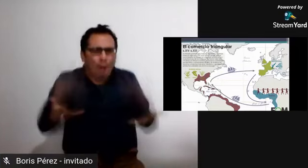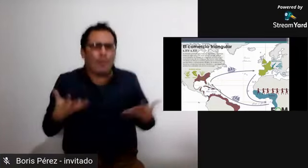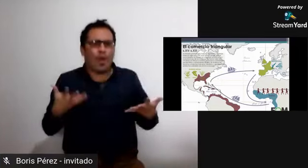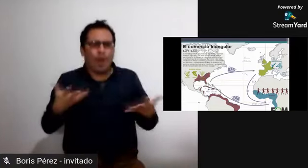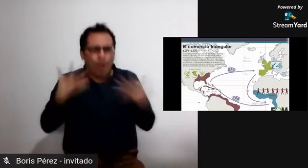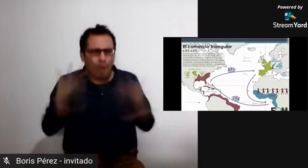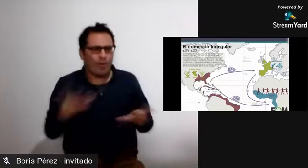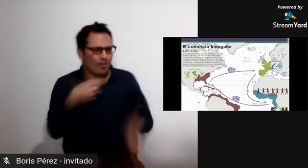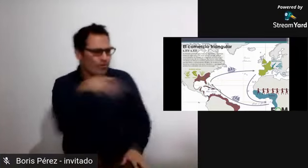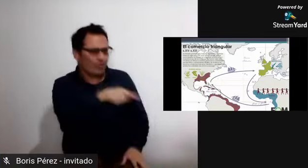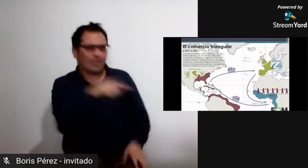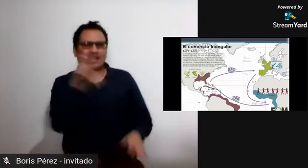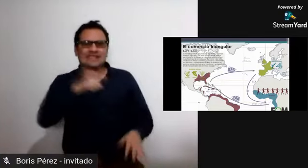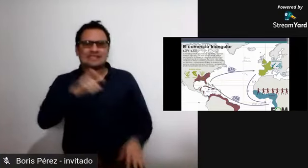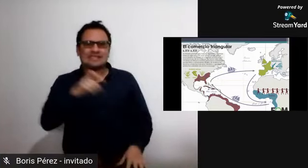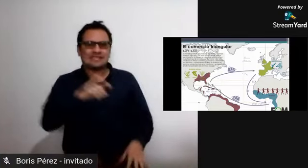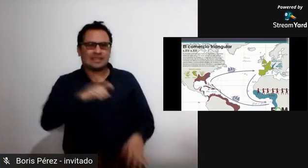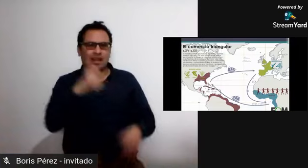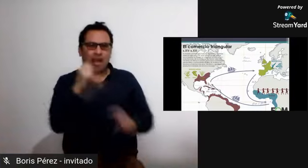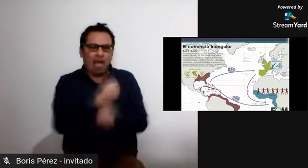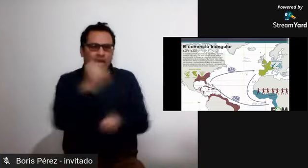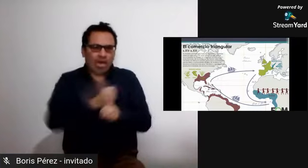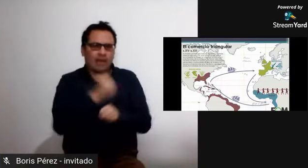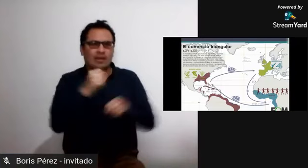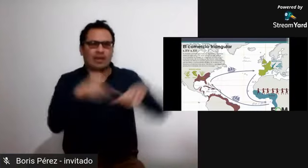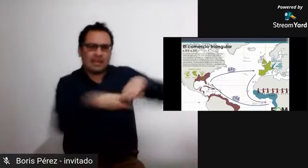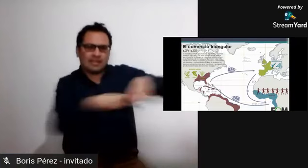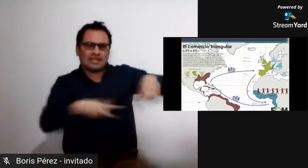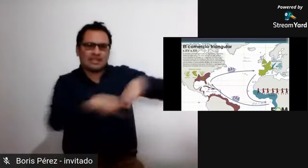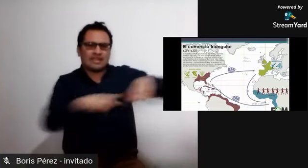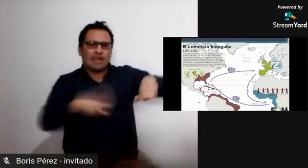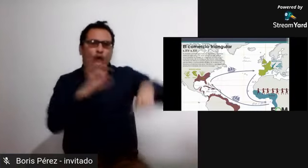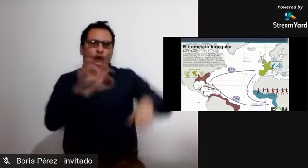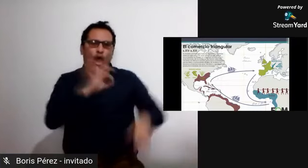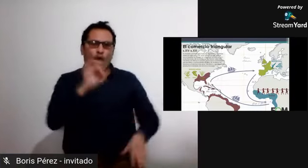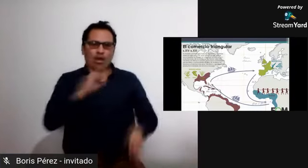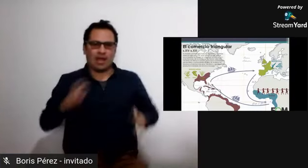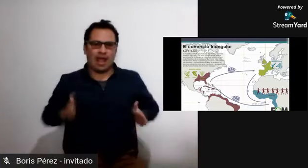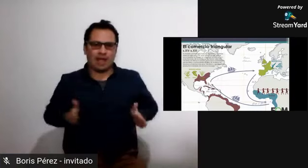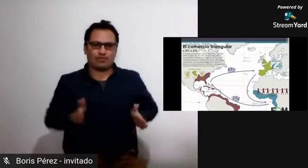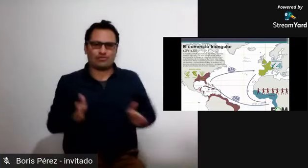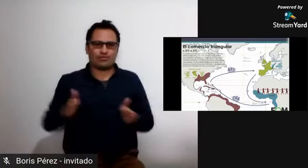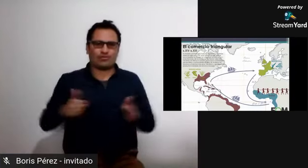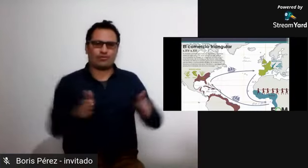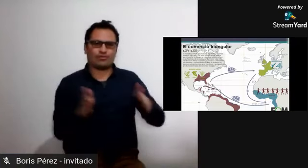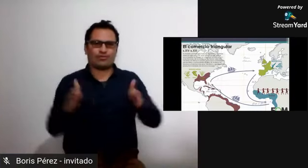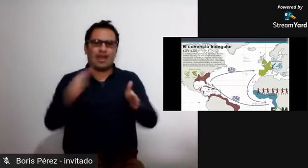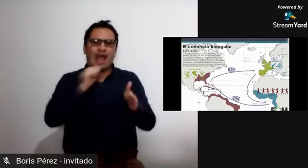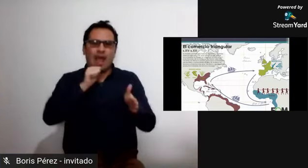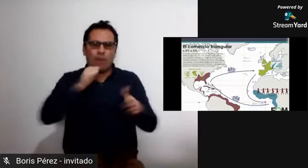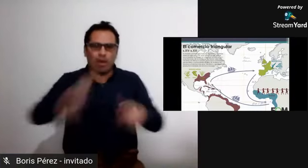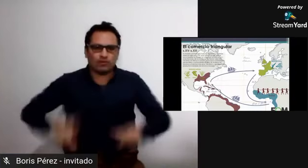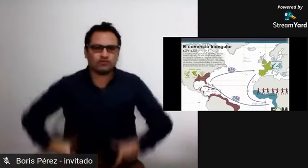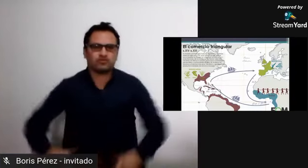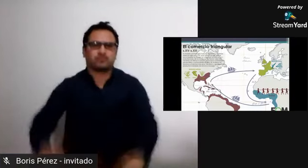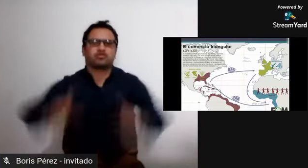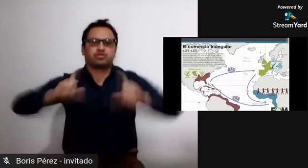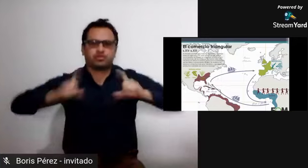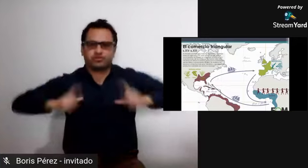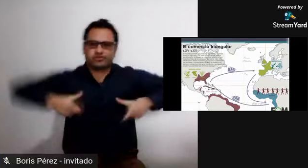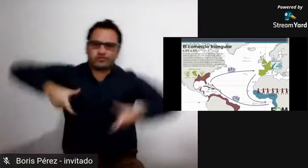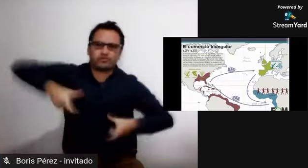confrontamientos con el ejército español y durante esos enfrentamientos hubo una disminución de